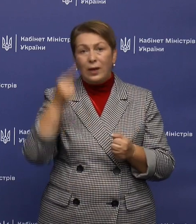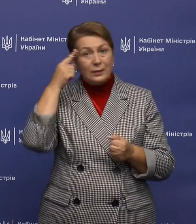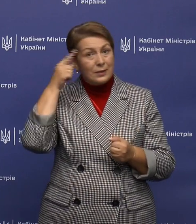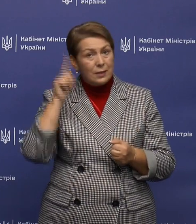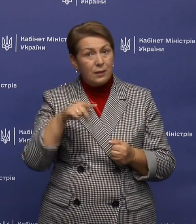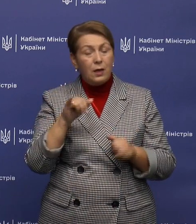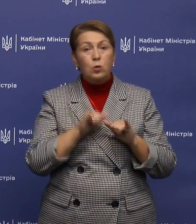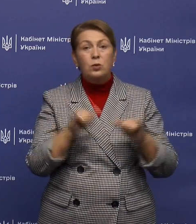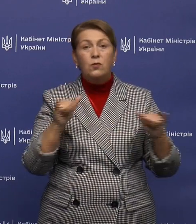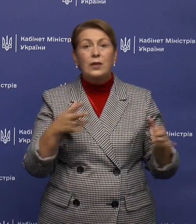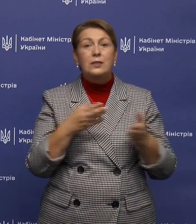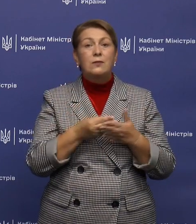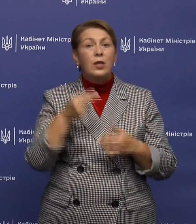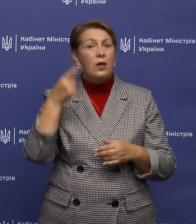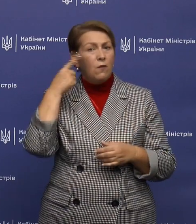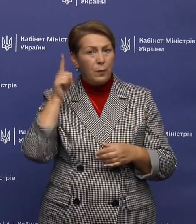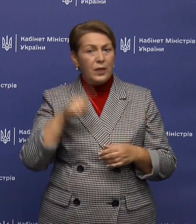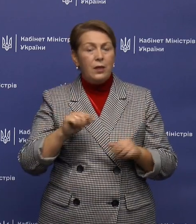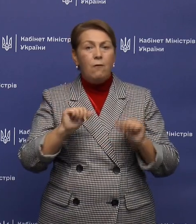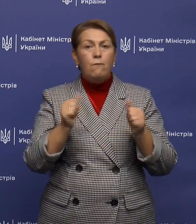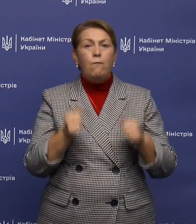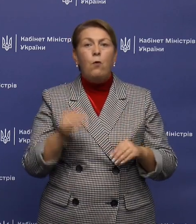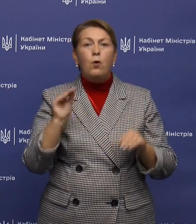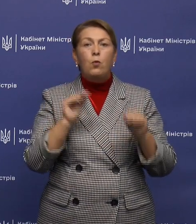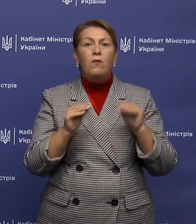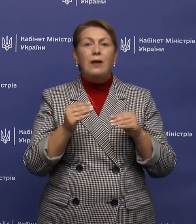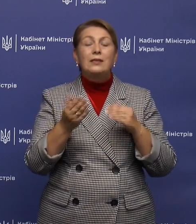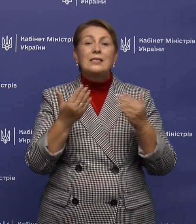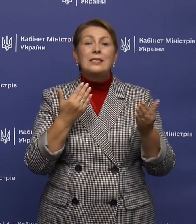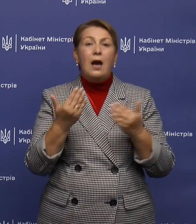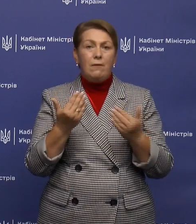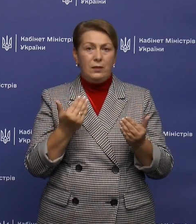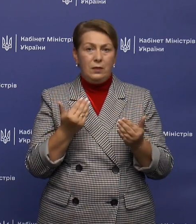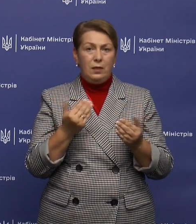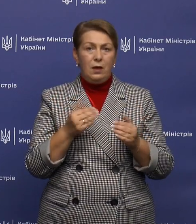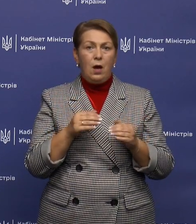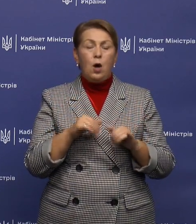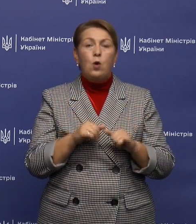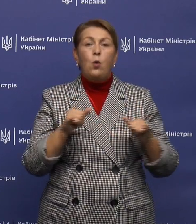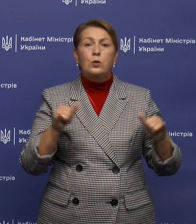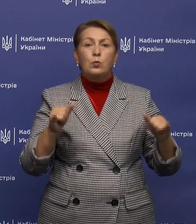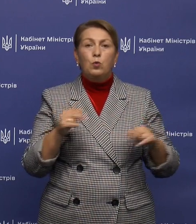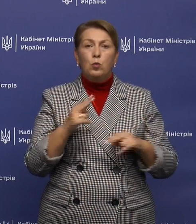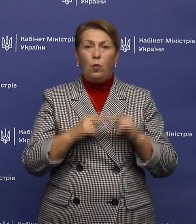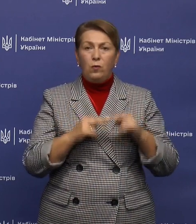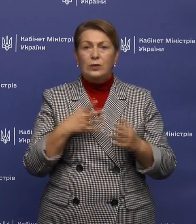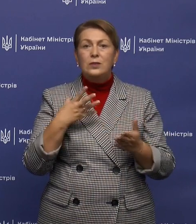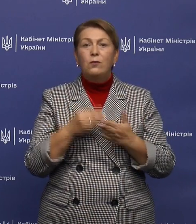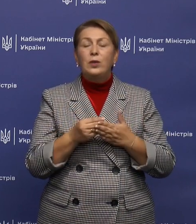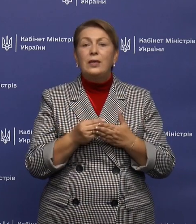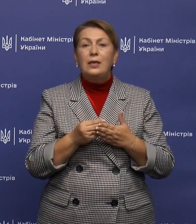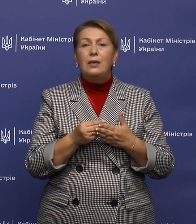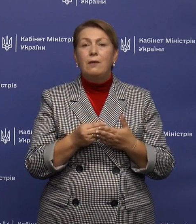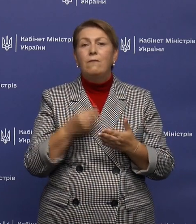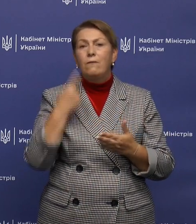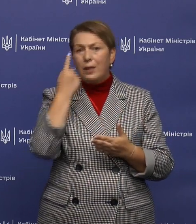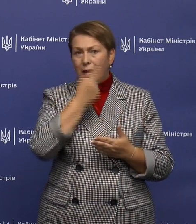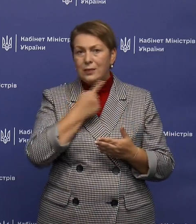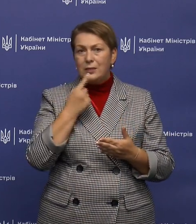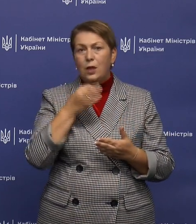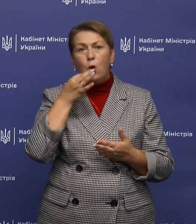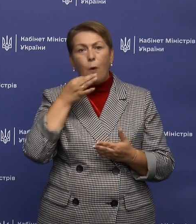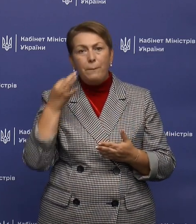розвивати свої вміння та формувати ставлення, тобто роздобудовувати власні компетенції. Батьки зможуть